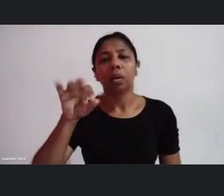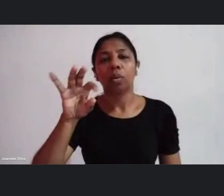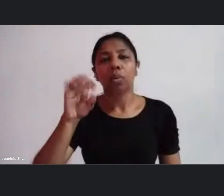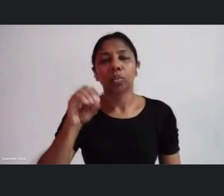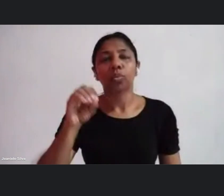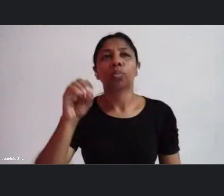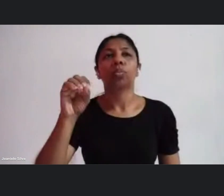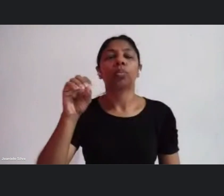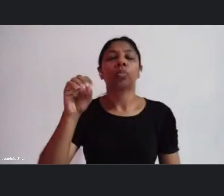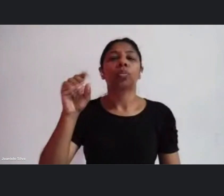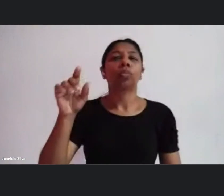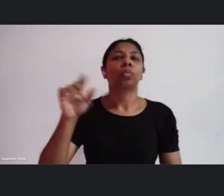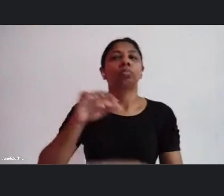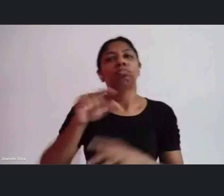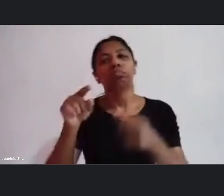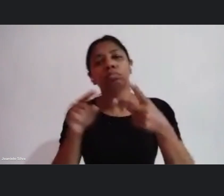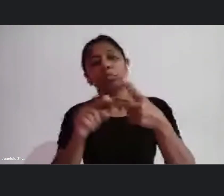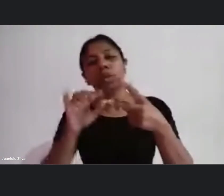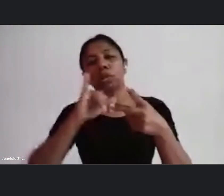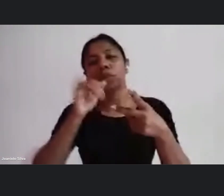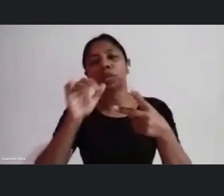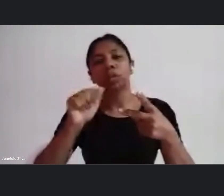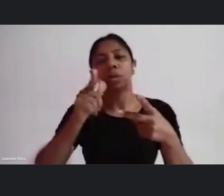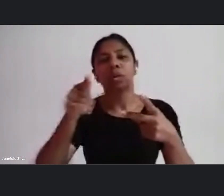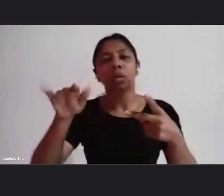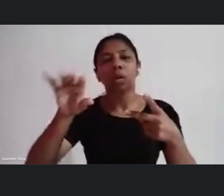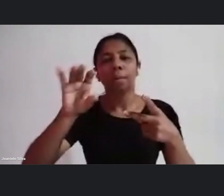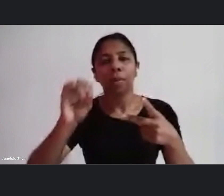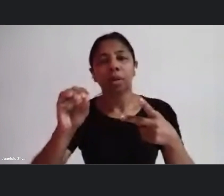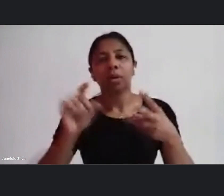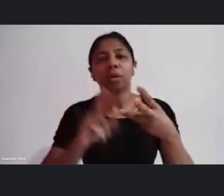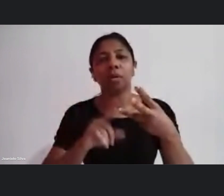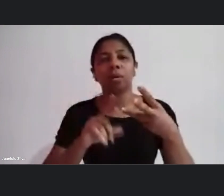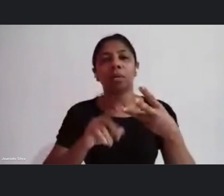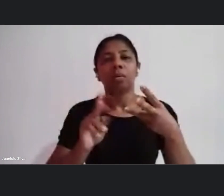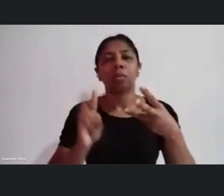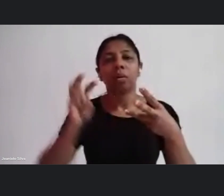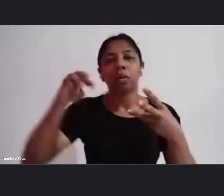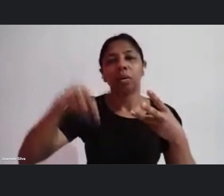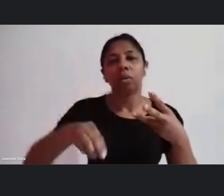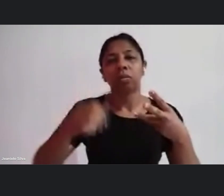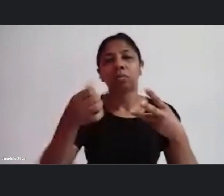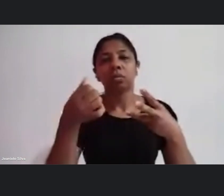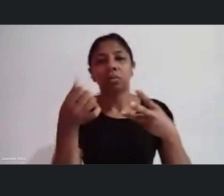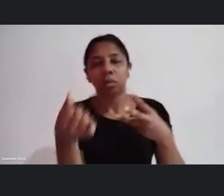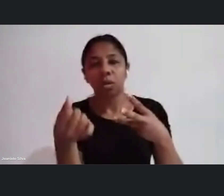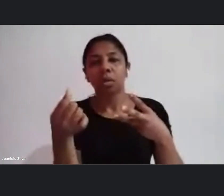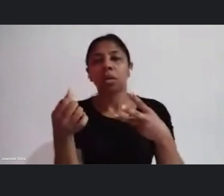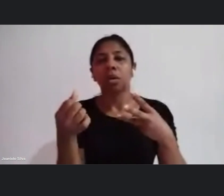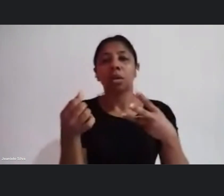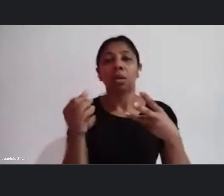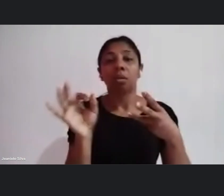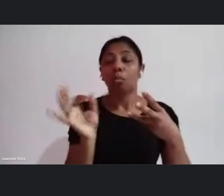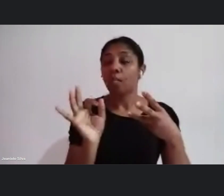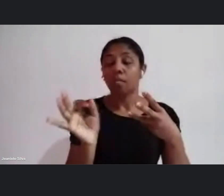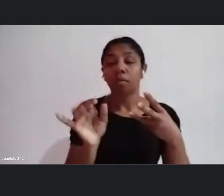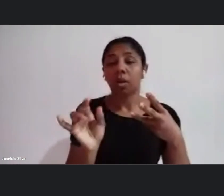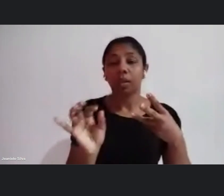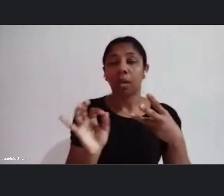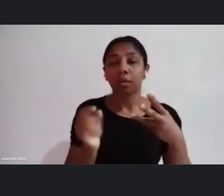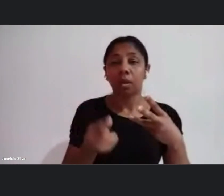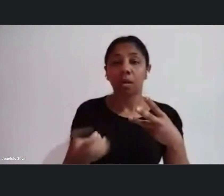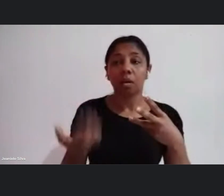um espaço que aconteça perto do quilômetro 6 mesmo que nunca tenha funcionado como um salto de antes existia essa